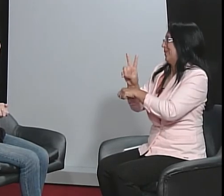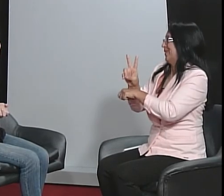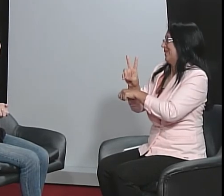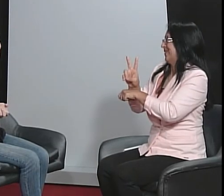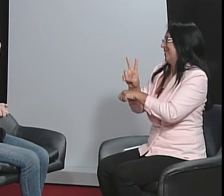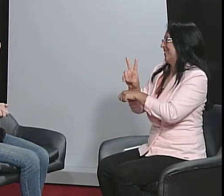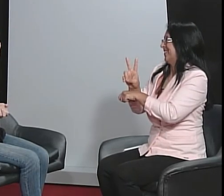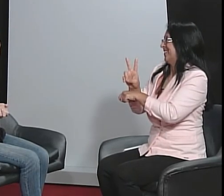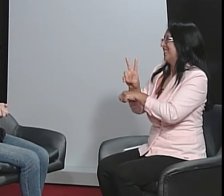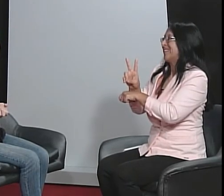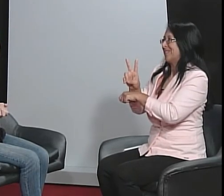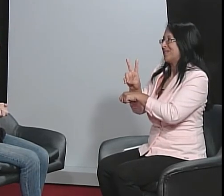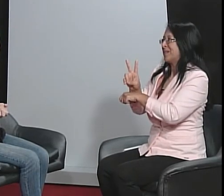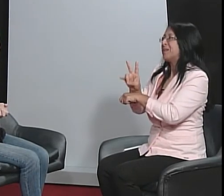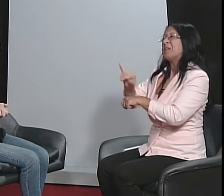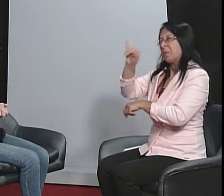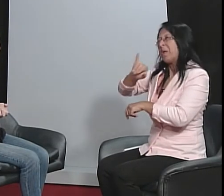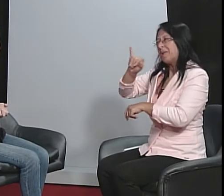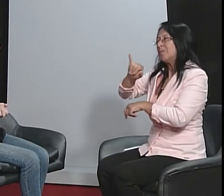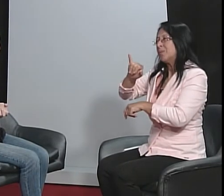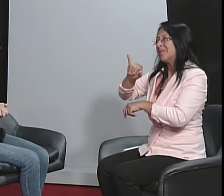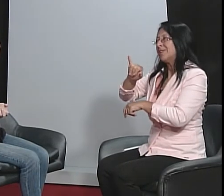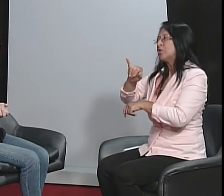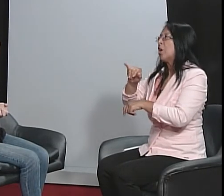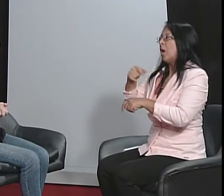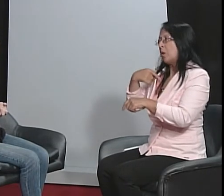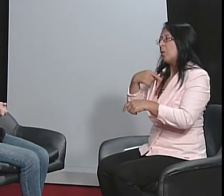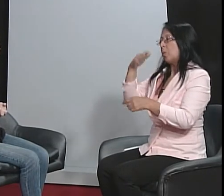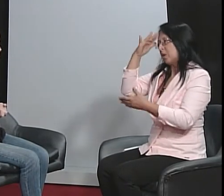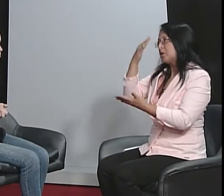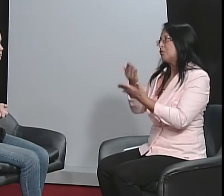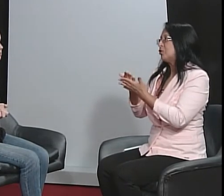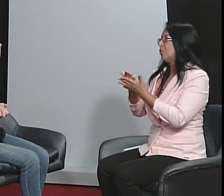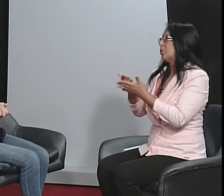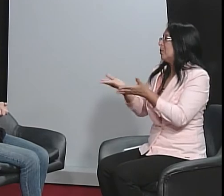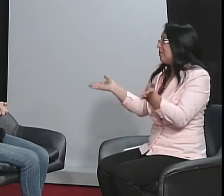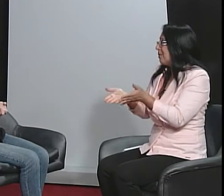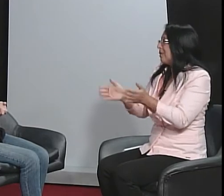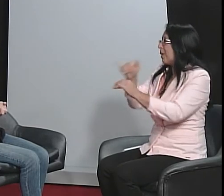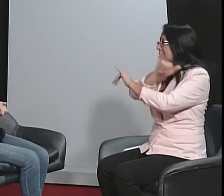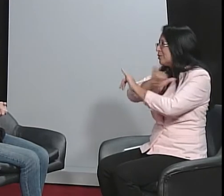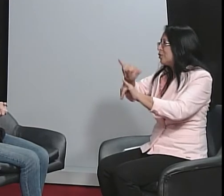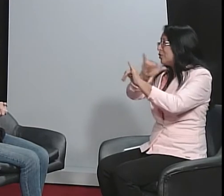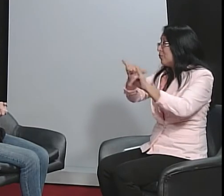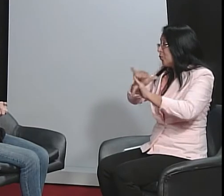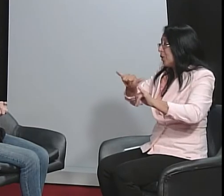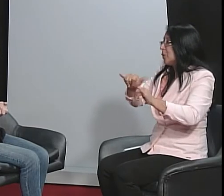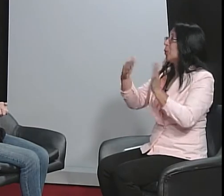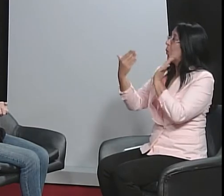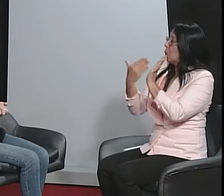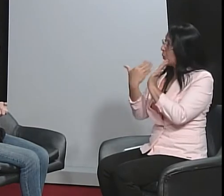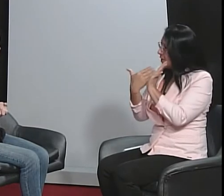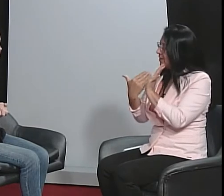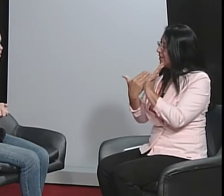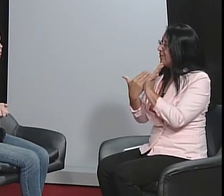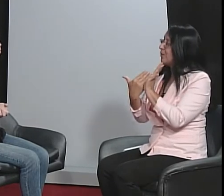Então, cadê o atendimento? Então, é importante, eu acredito que com essa divulgação do